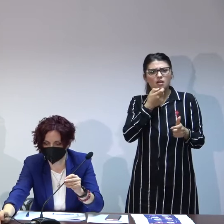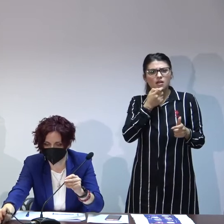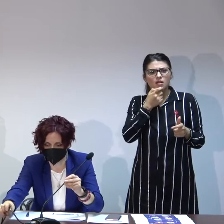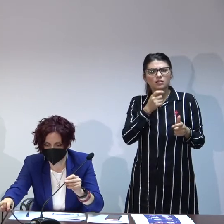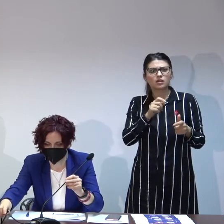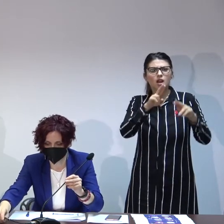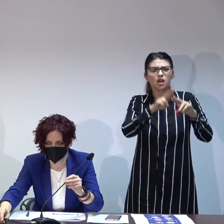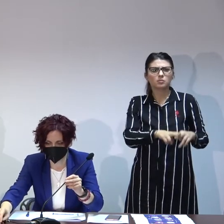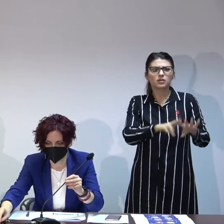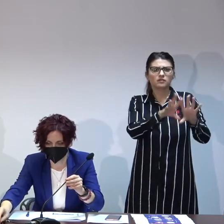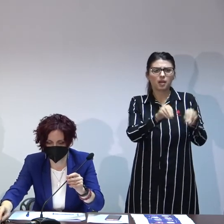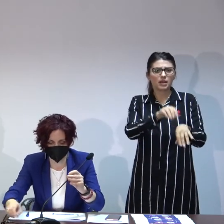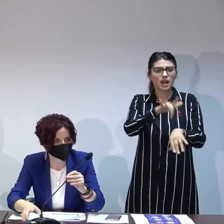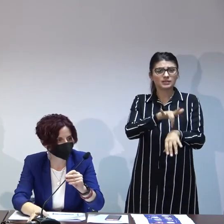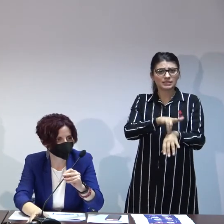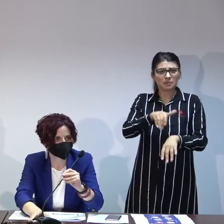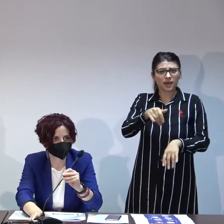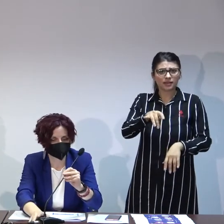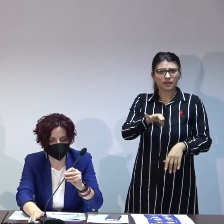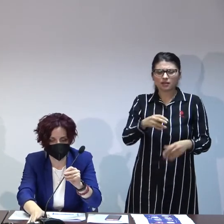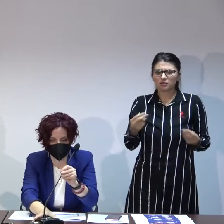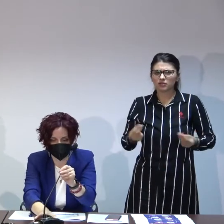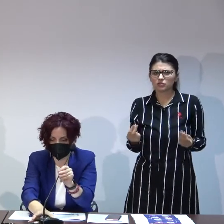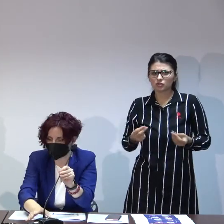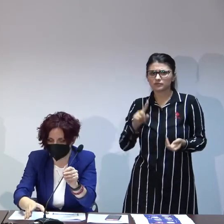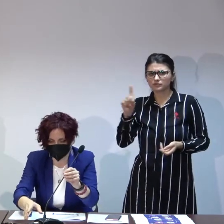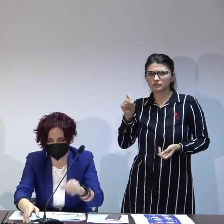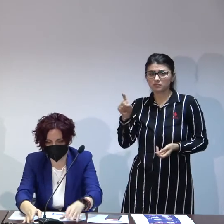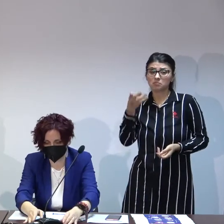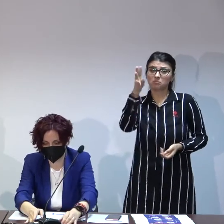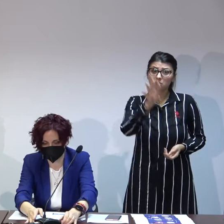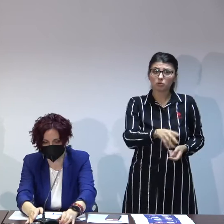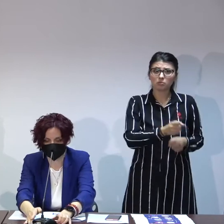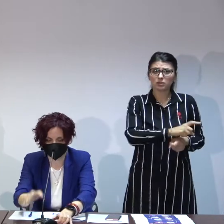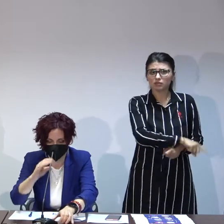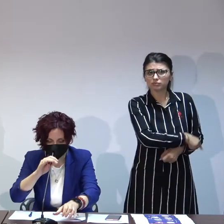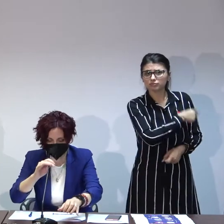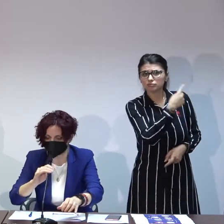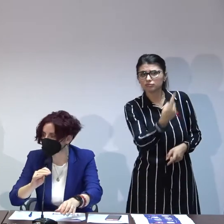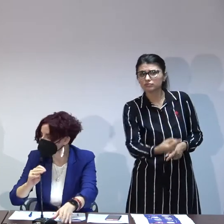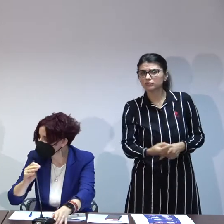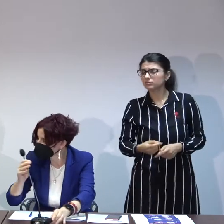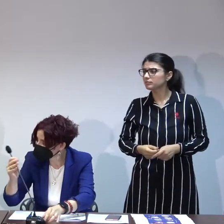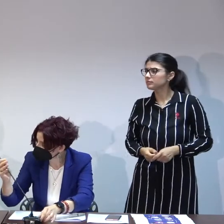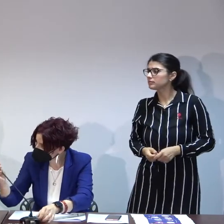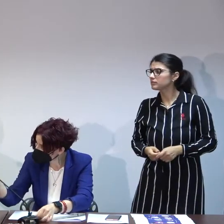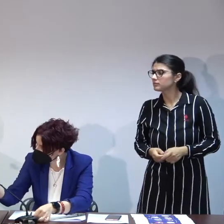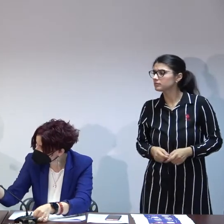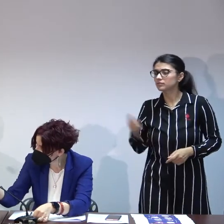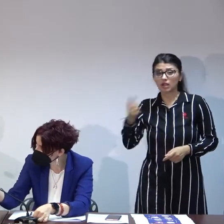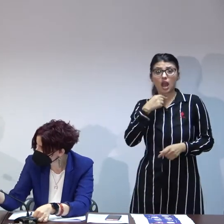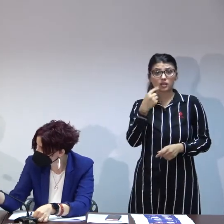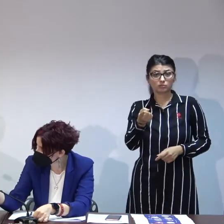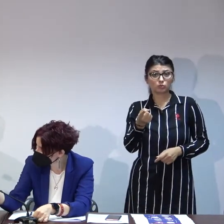rămas la familia asistenților maternale de la 4 luni până acum din ce ni s-a spus nouă a